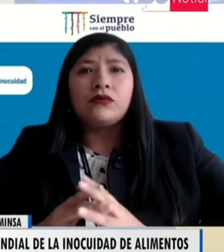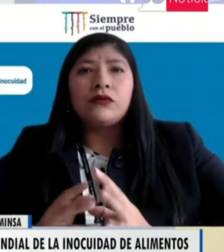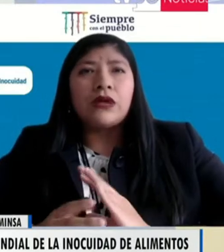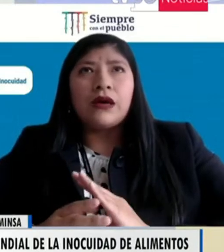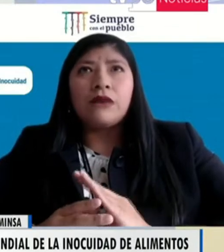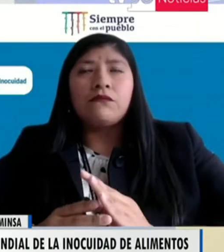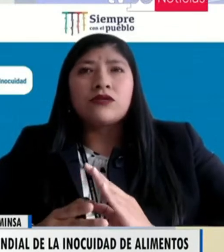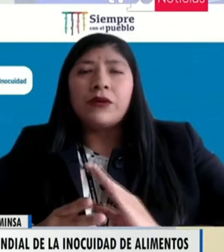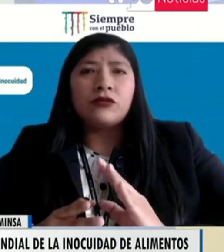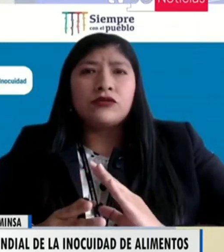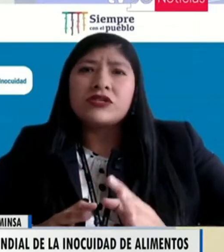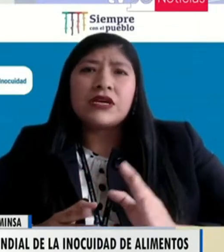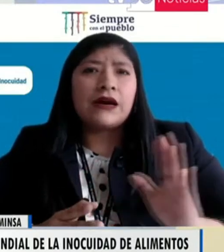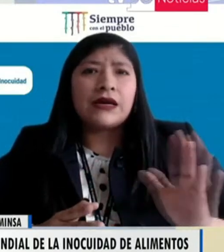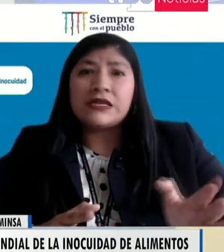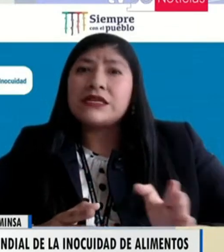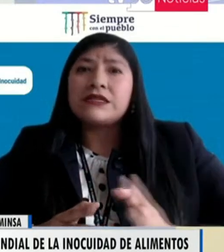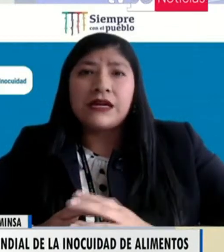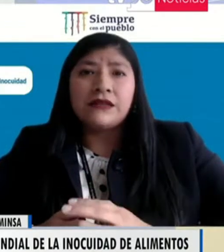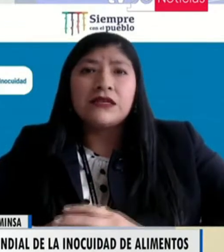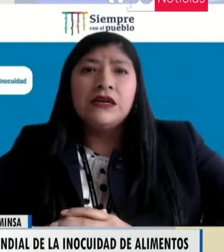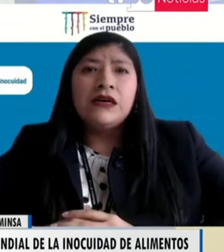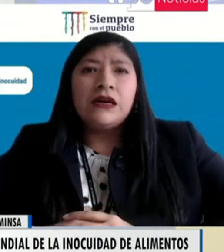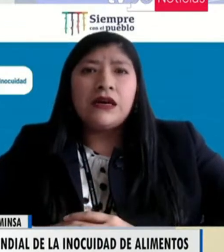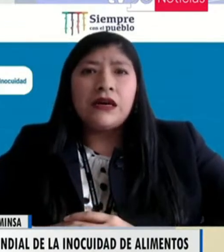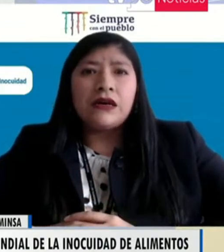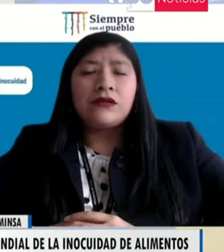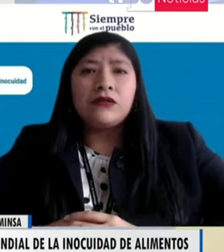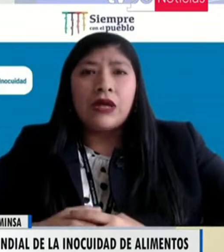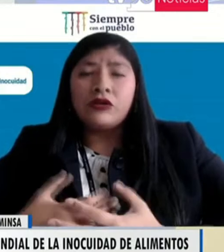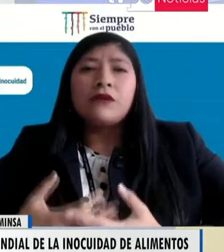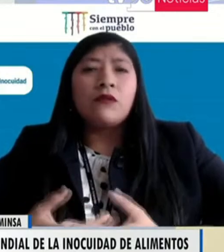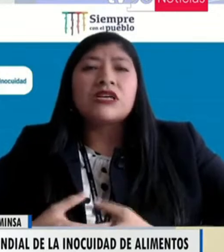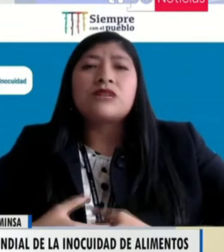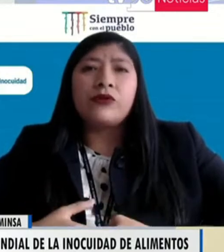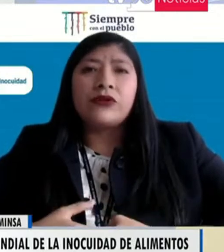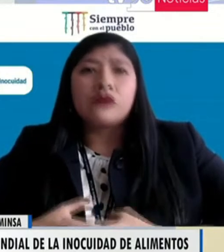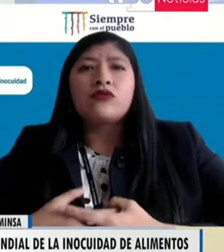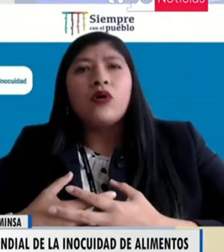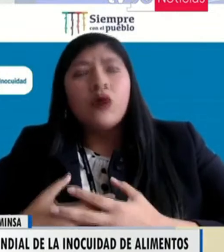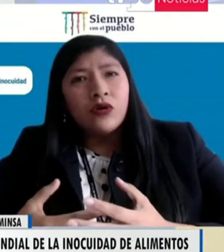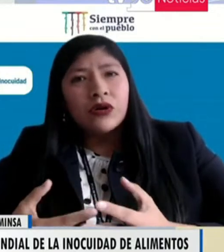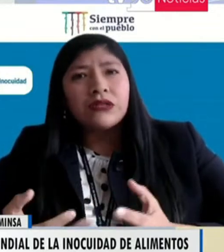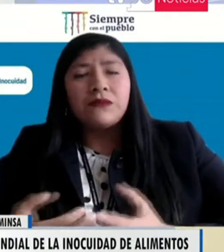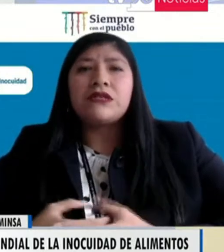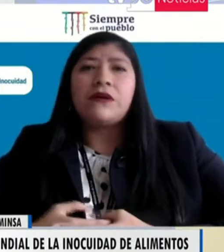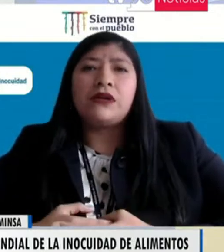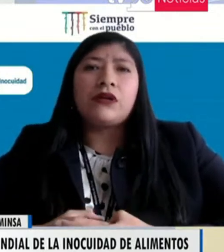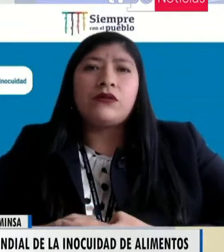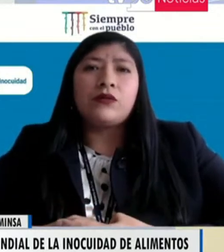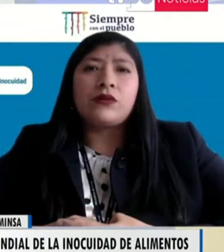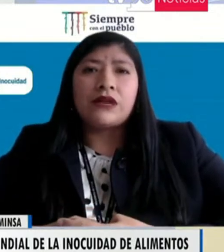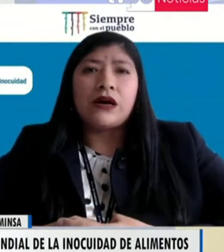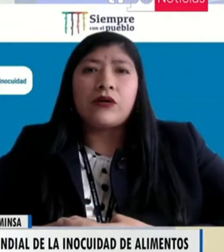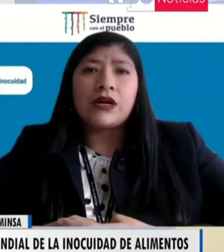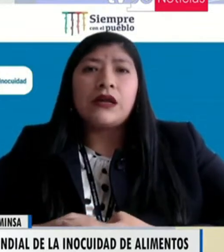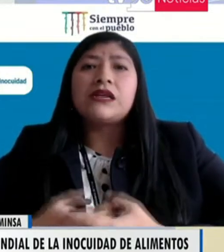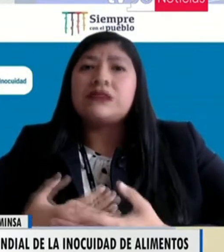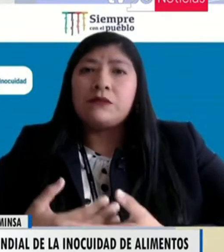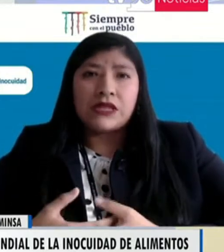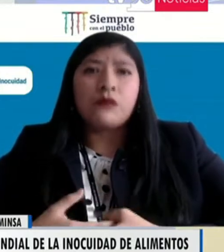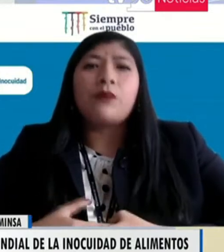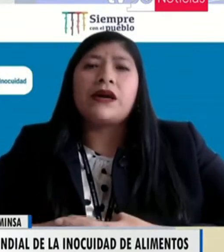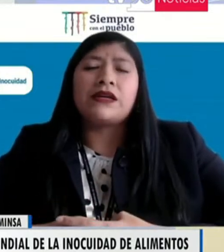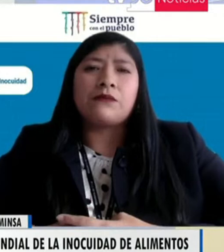con más o menos 12 a 15 stands, en donde vamos a exponer todo lo que también se ha venido dando durante la